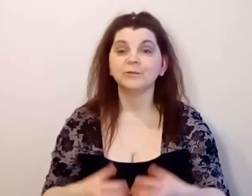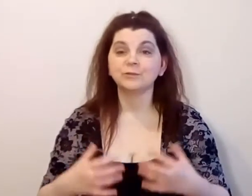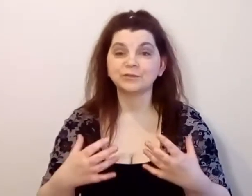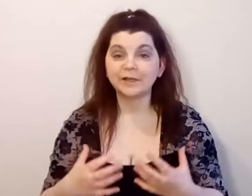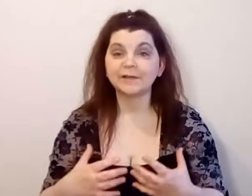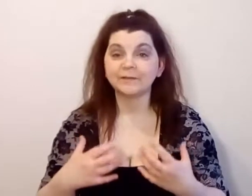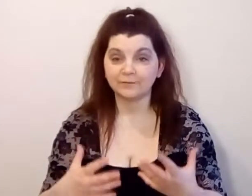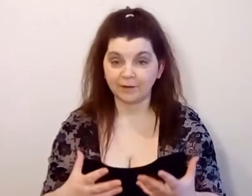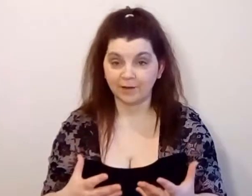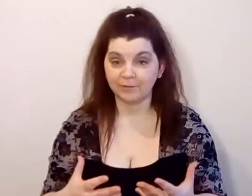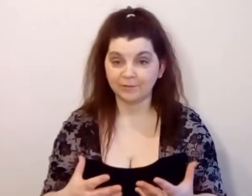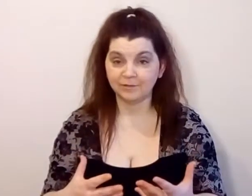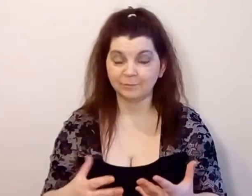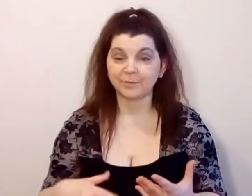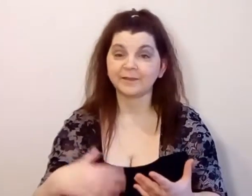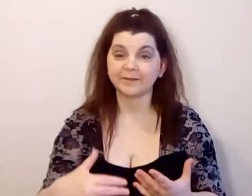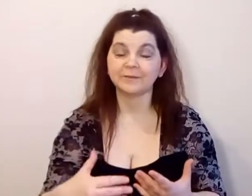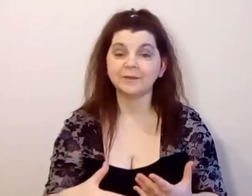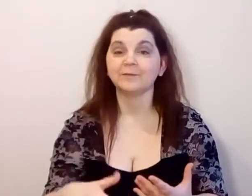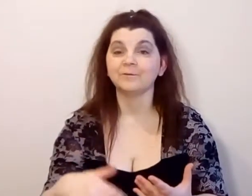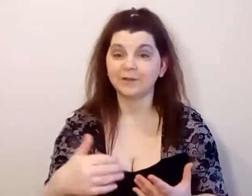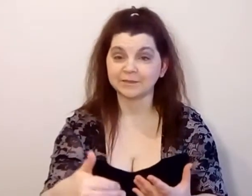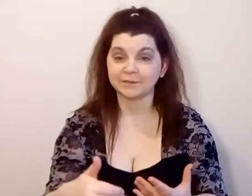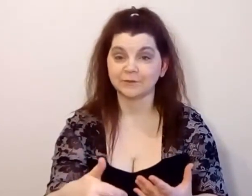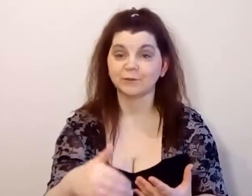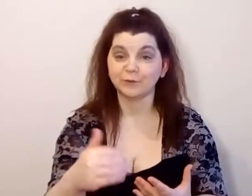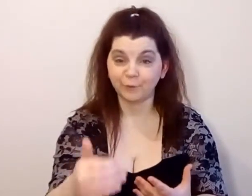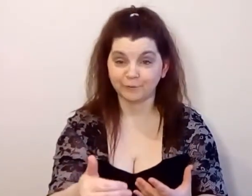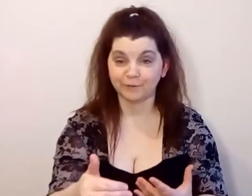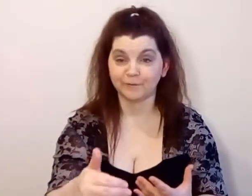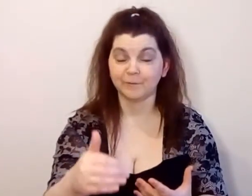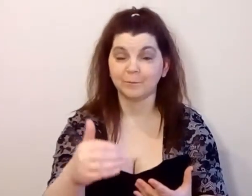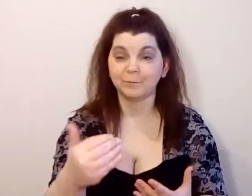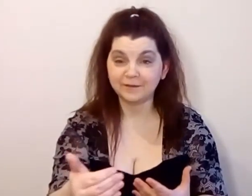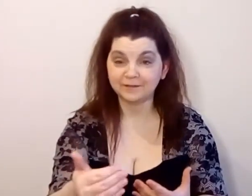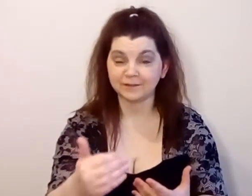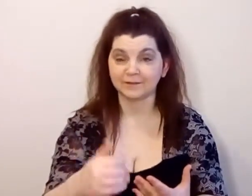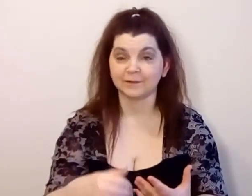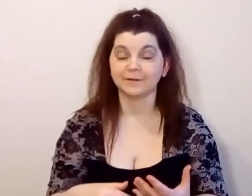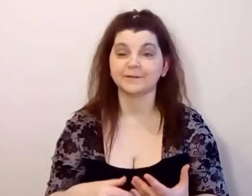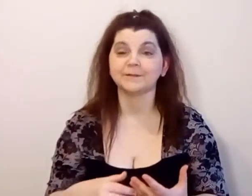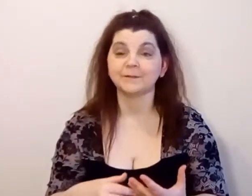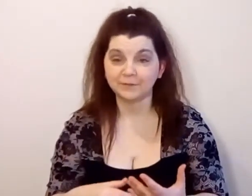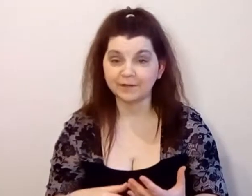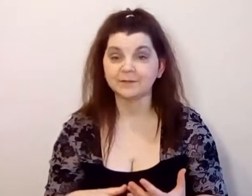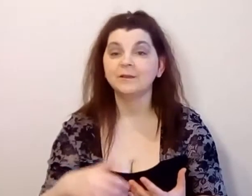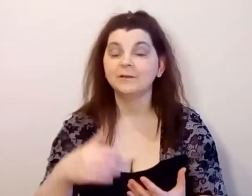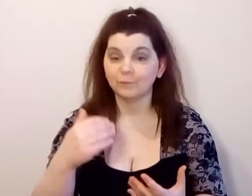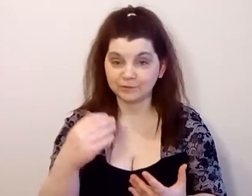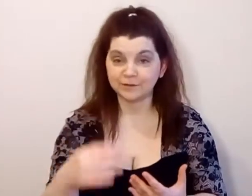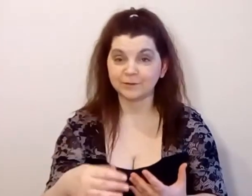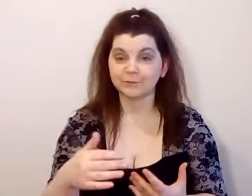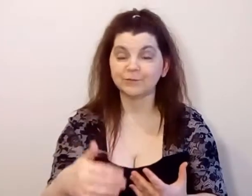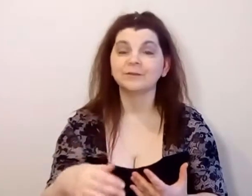Нужна ли вам при развитии вашего собственного бизнеса развивать вот эту вот